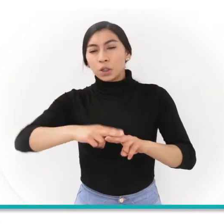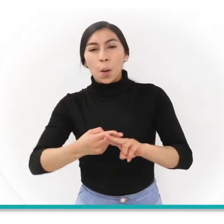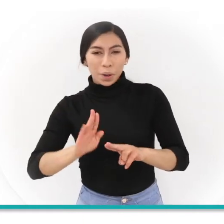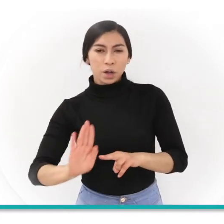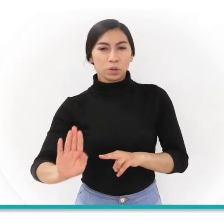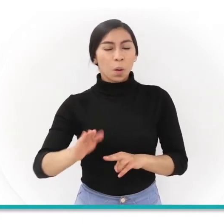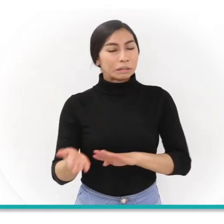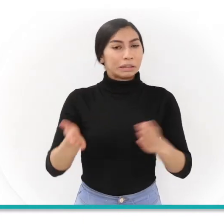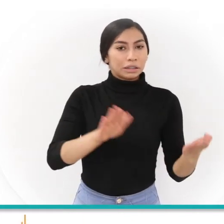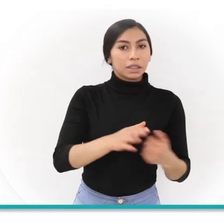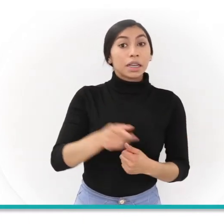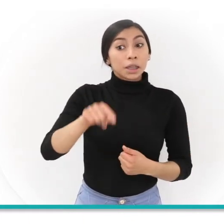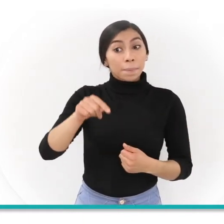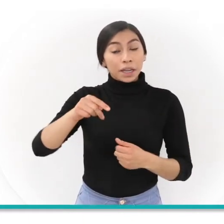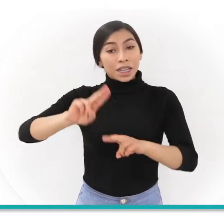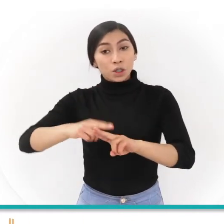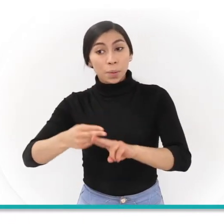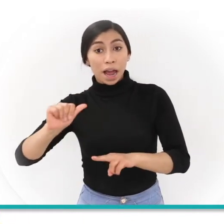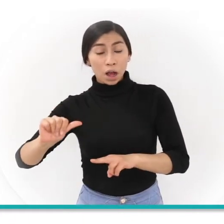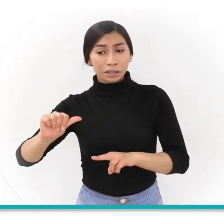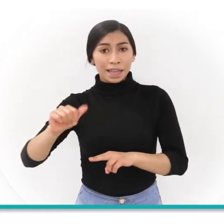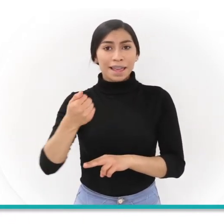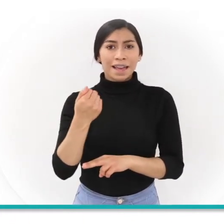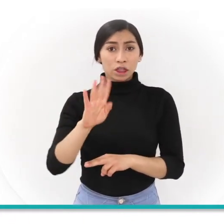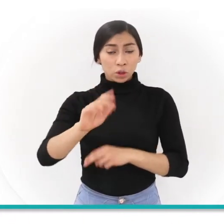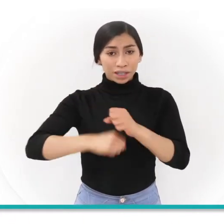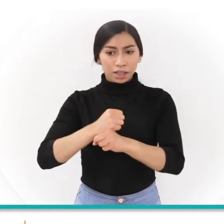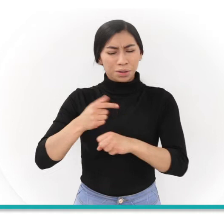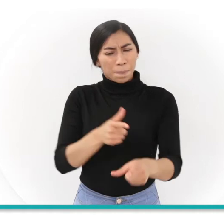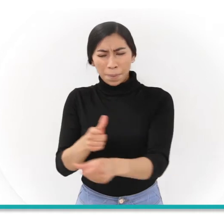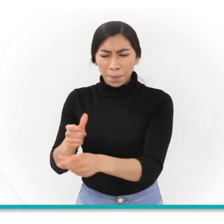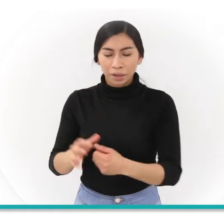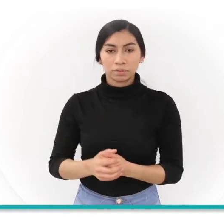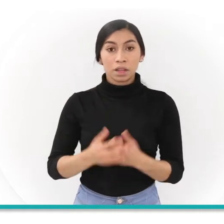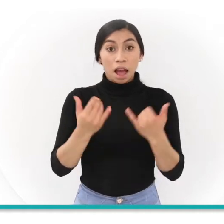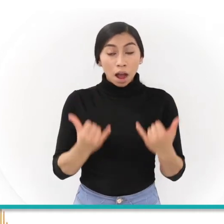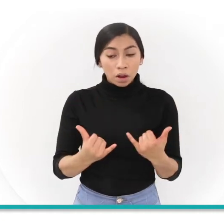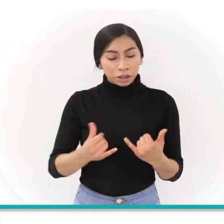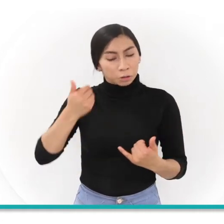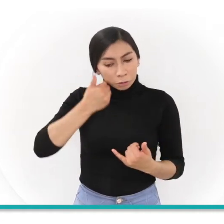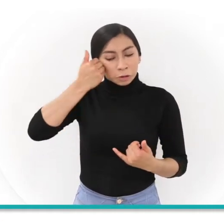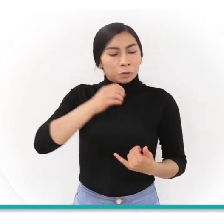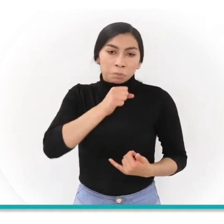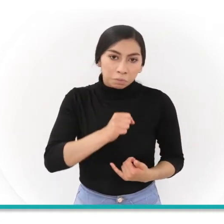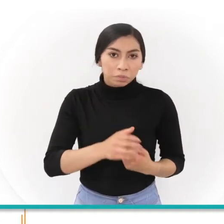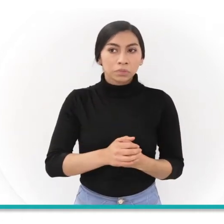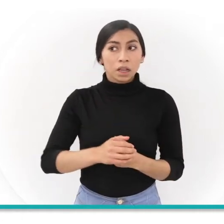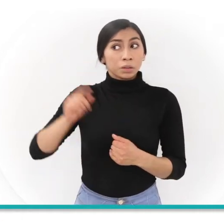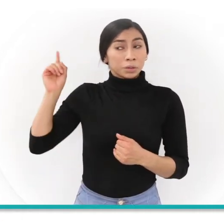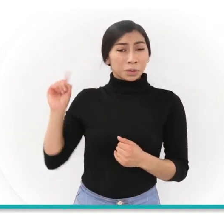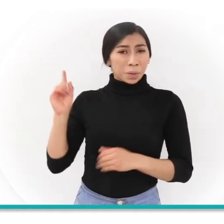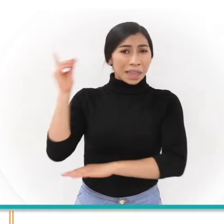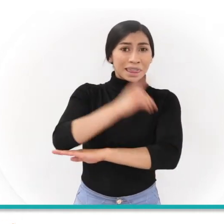tiros de fusil a una sobrina de 14 años que sobrevivió estoy pensionada el pasado día